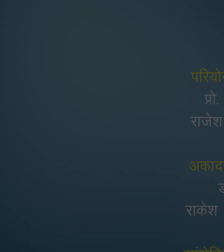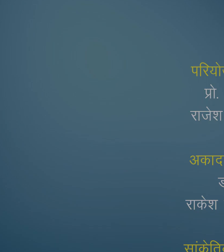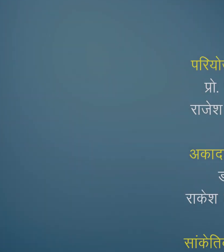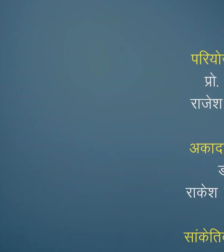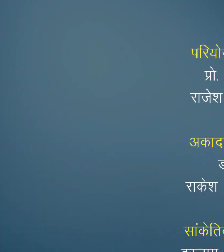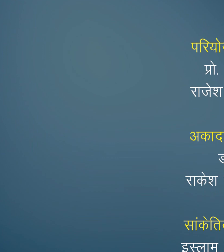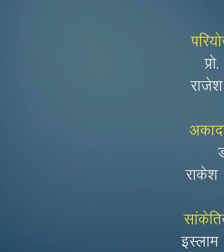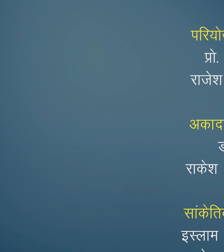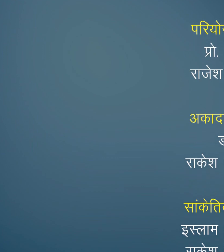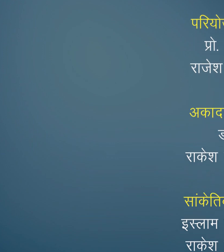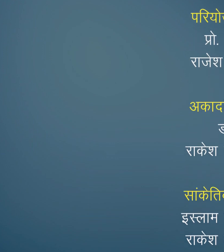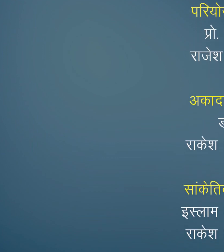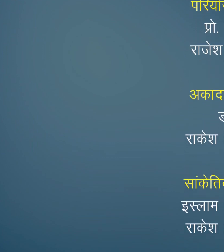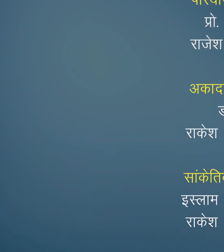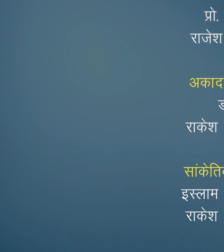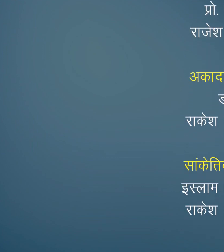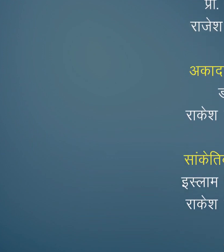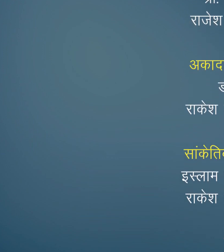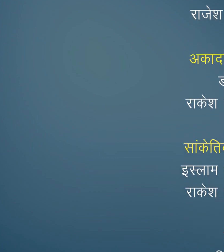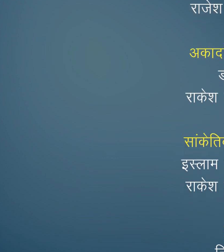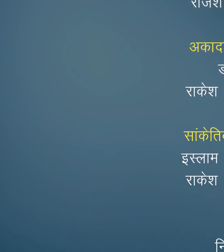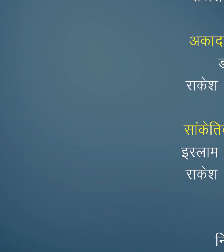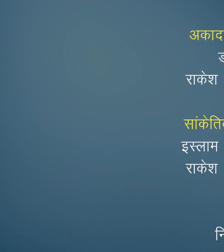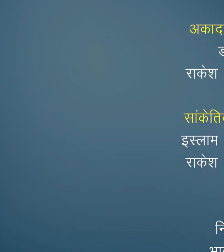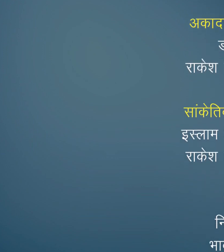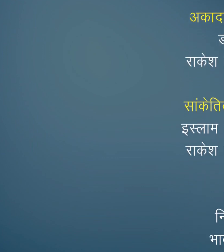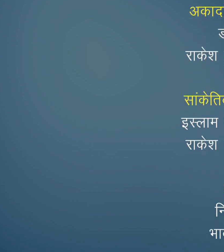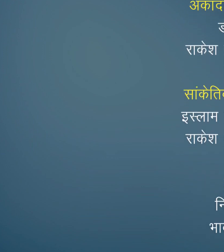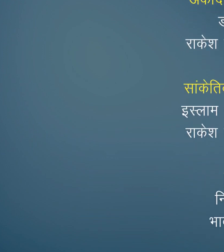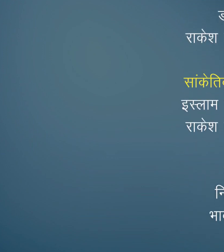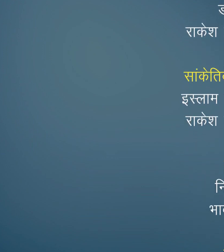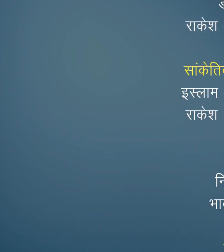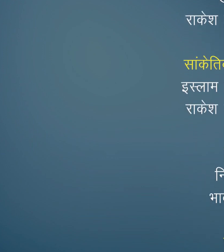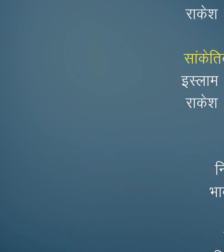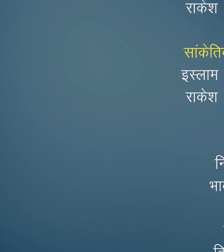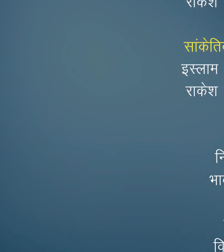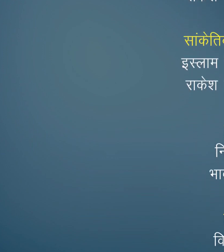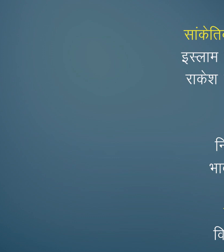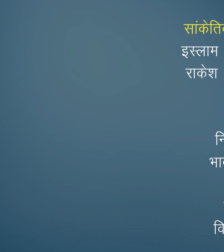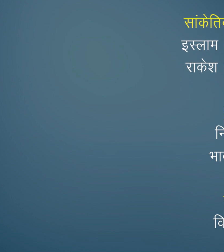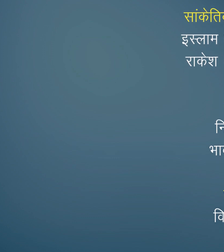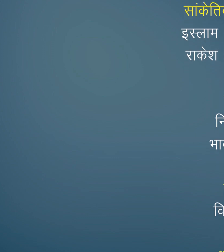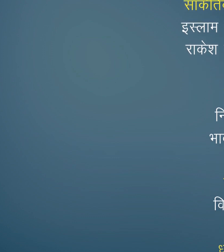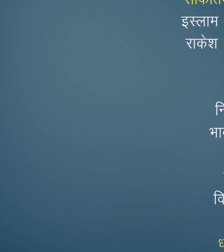प्रकार आपको बिंदूओं को मिला